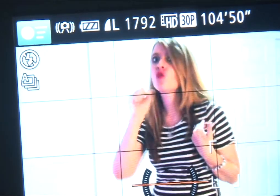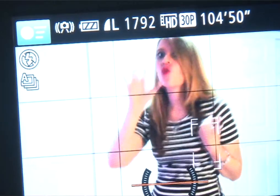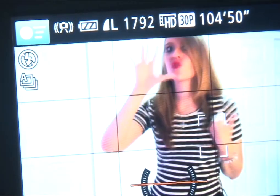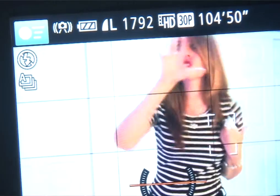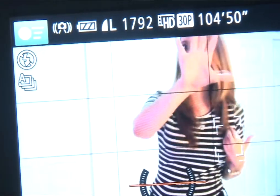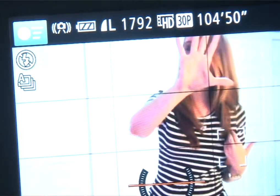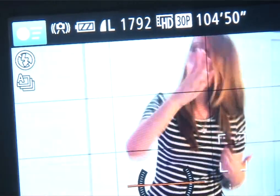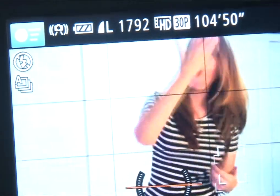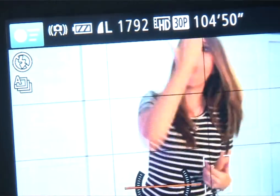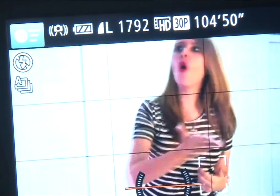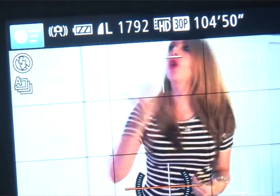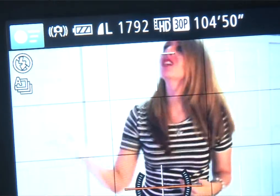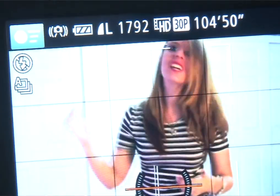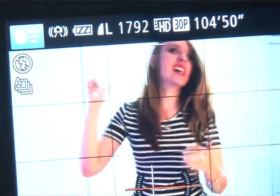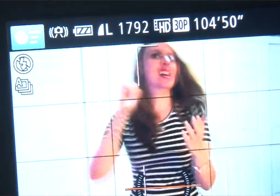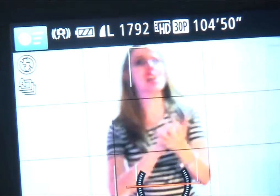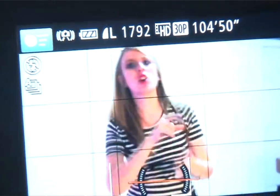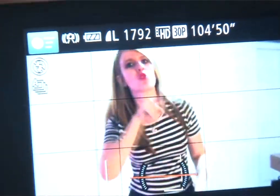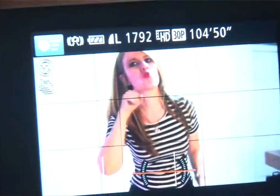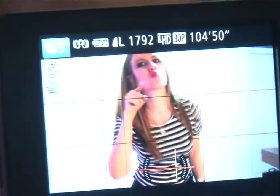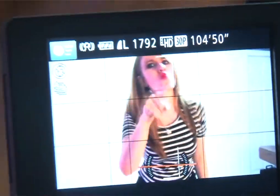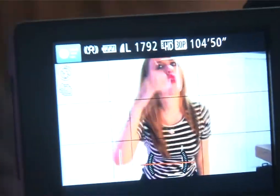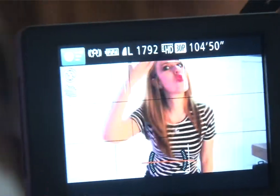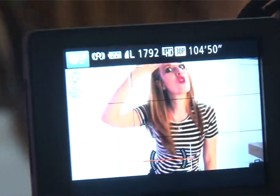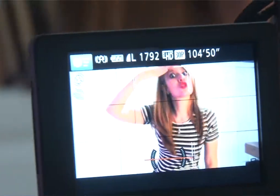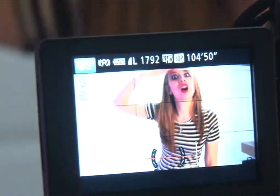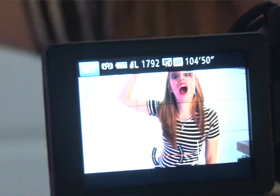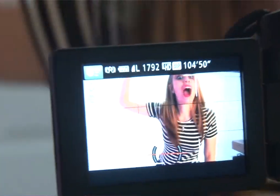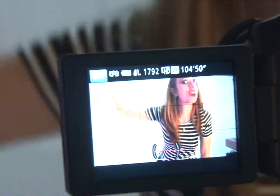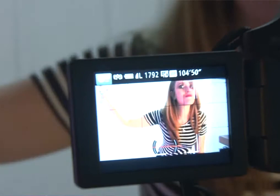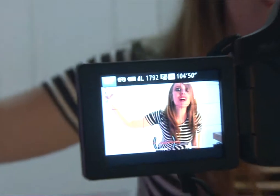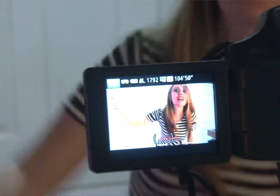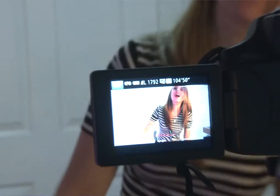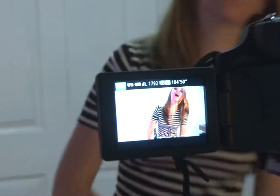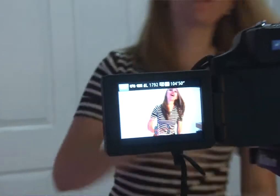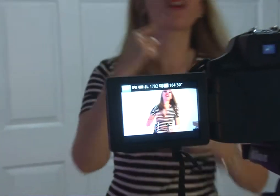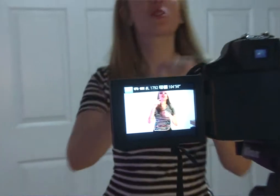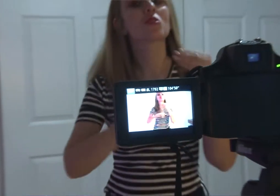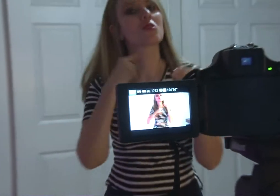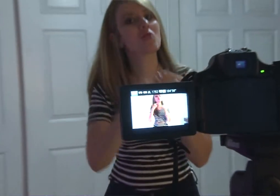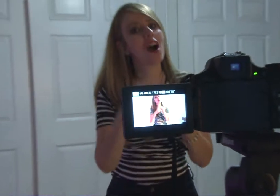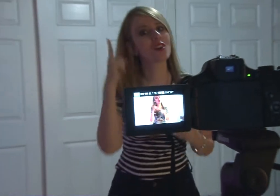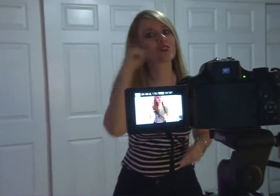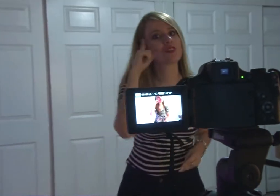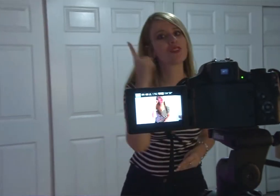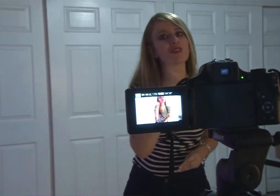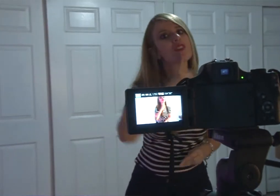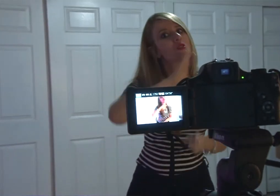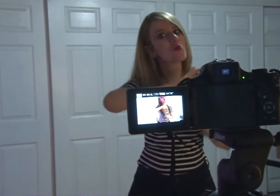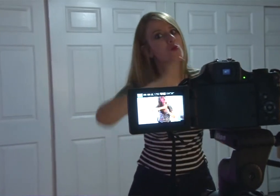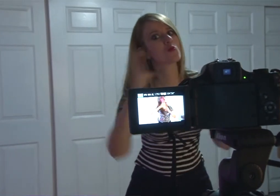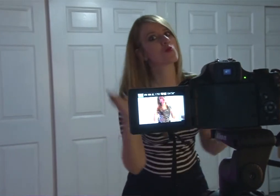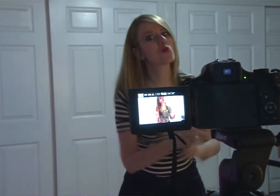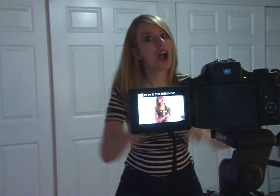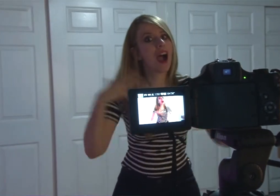a los youtubers me gustaban los videos. Pero después, cuando terminaba la universidad